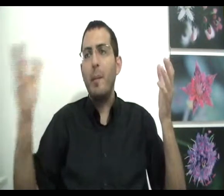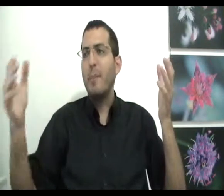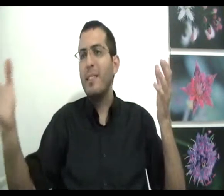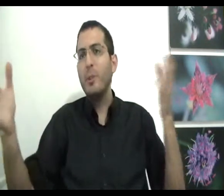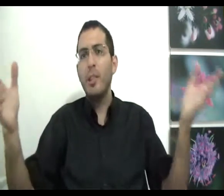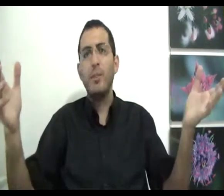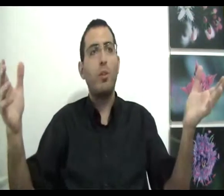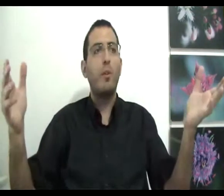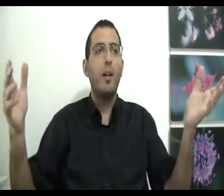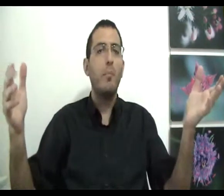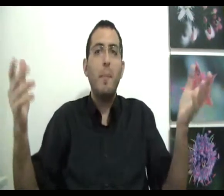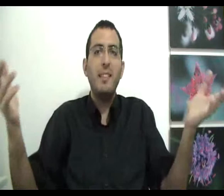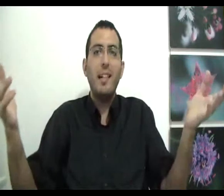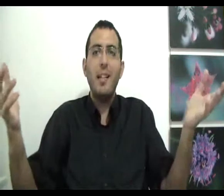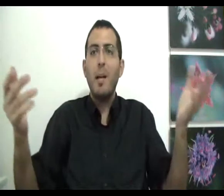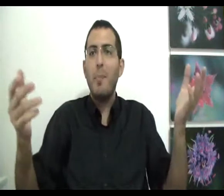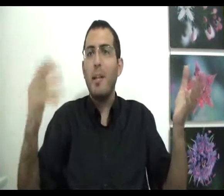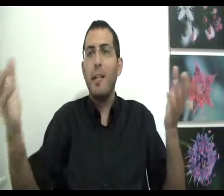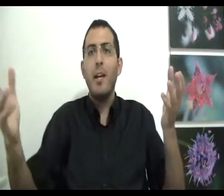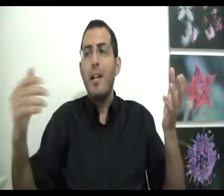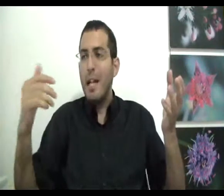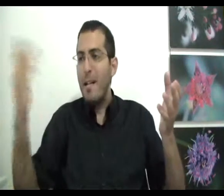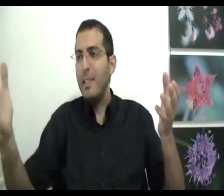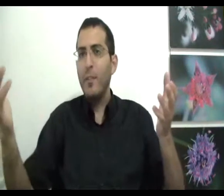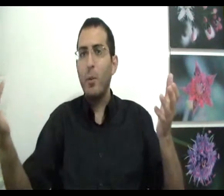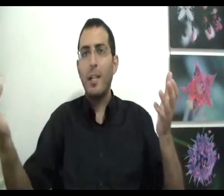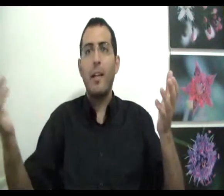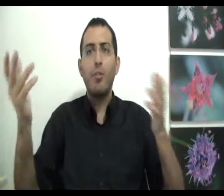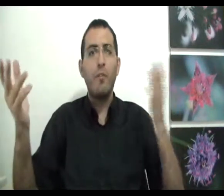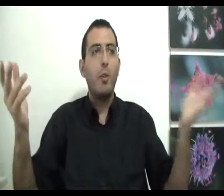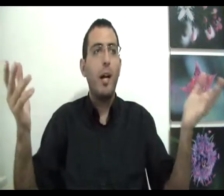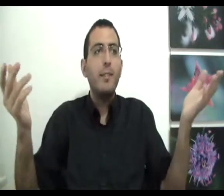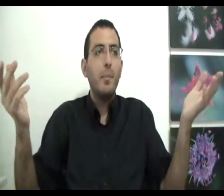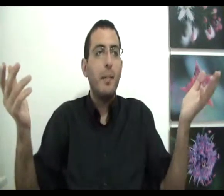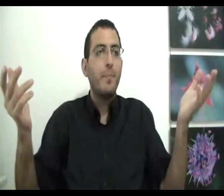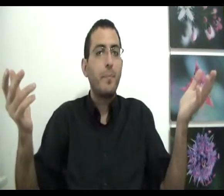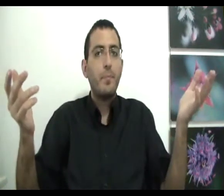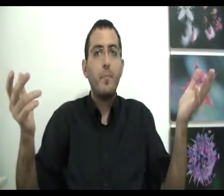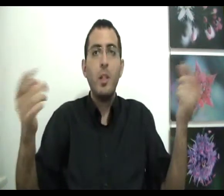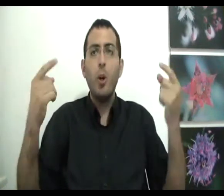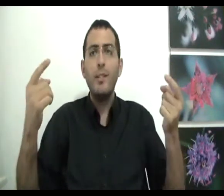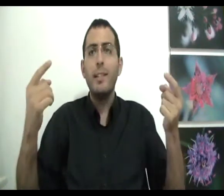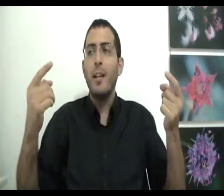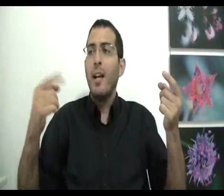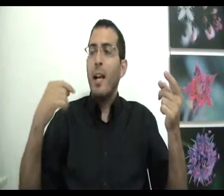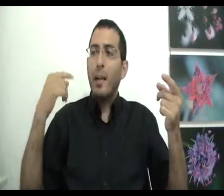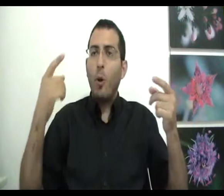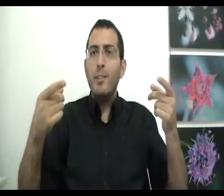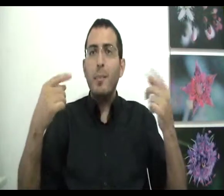באמת מה זה משנה אם זה טוב או רע באמת זה אחד מה אכפת לי למה אני דווקא רוצה להרגיש טוב ולא רע אין סיבה לא רק זה גם כל סיבה